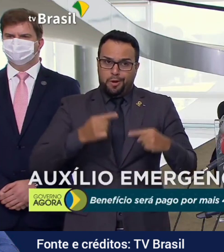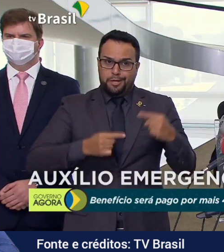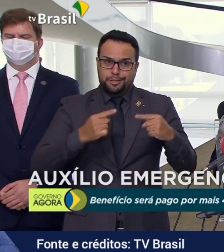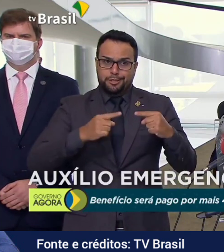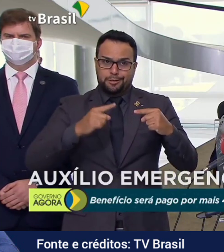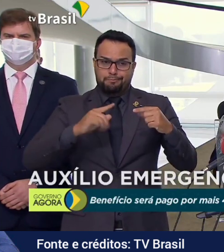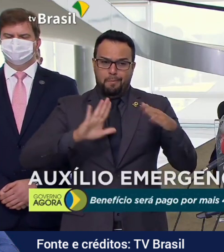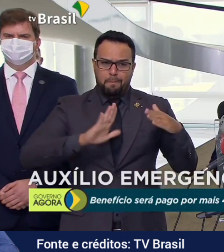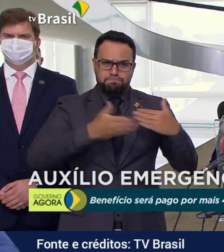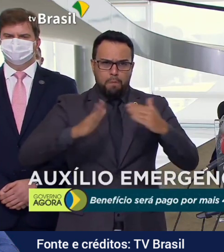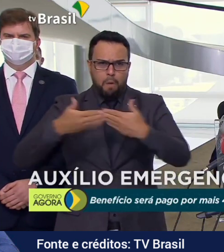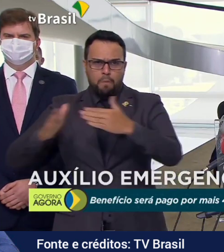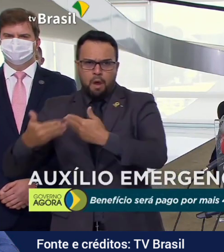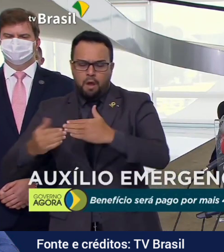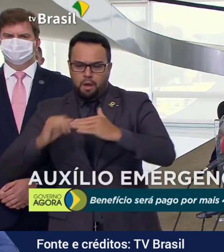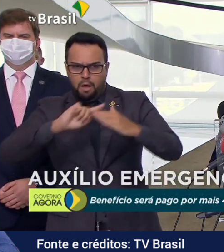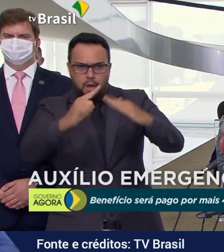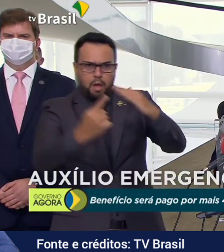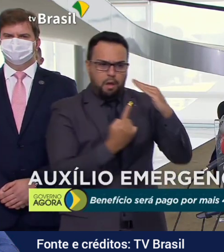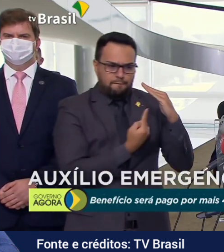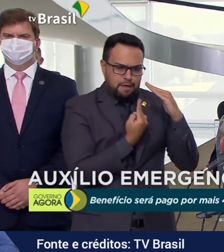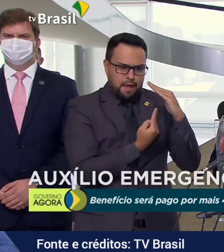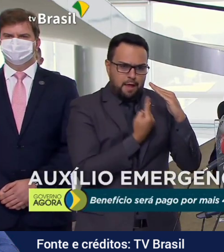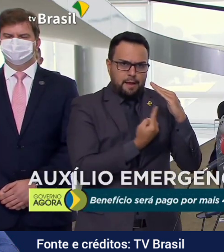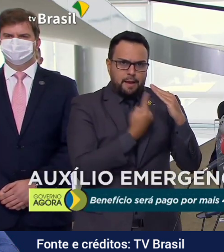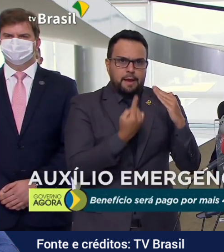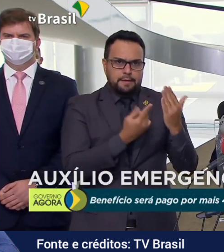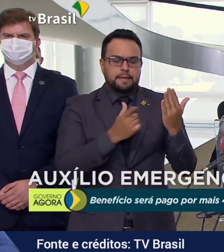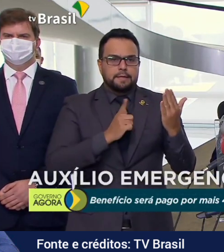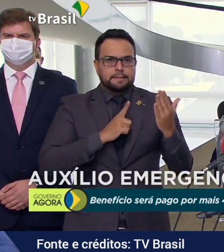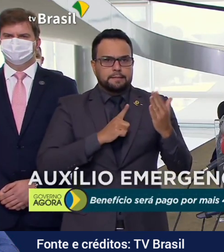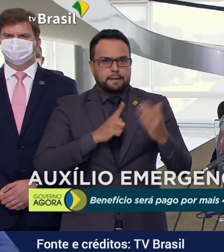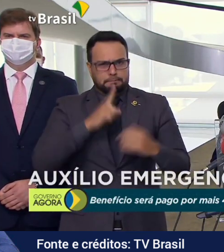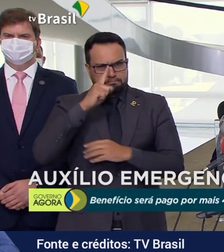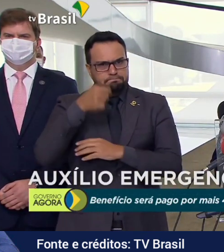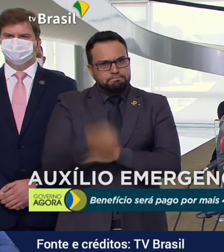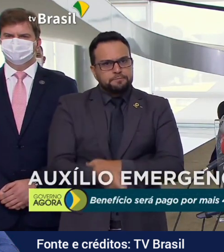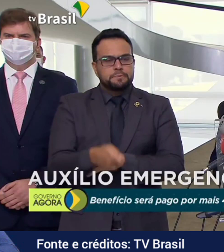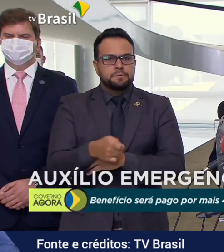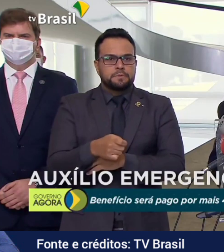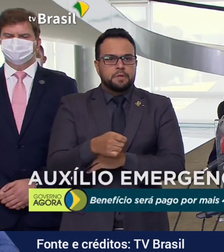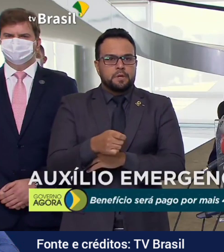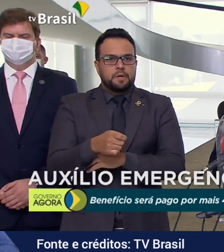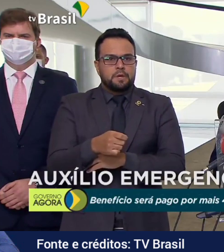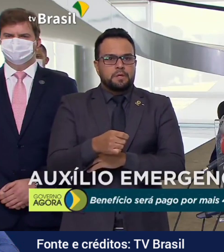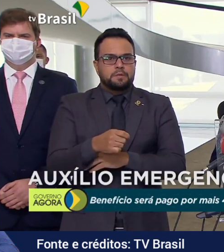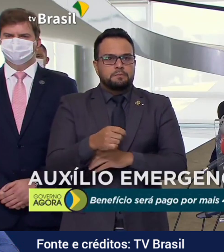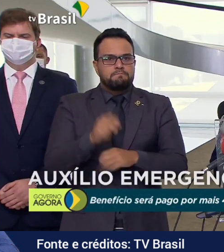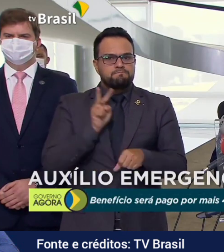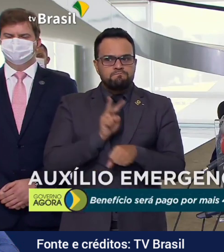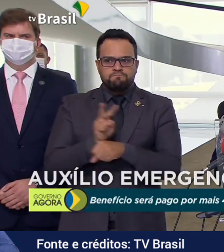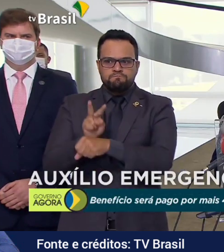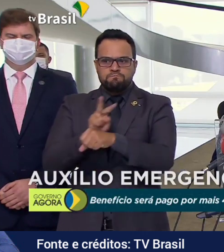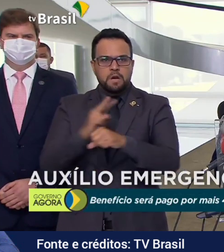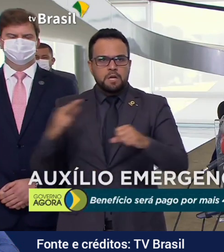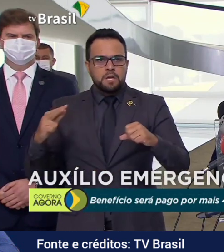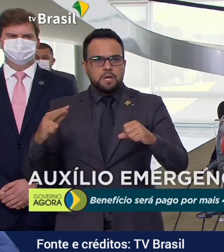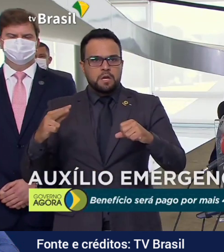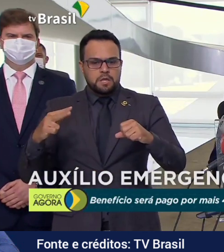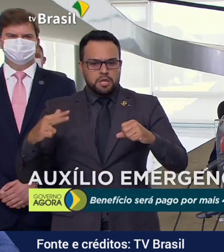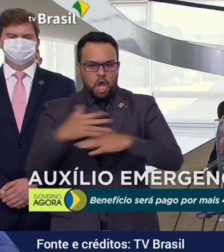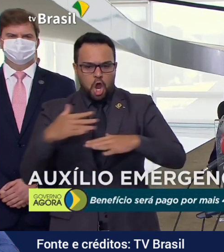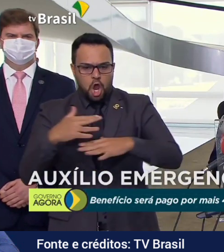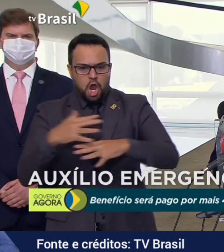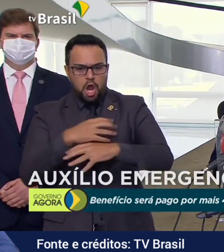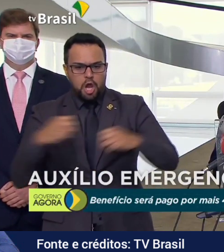Desse isolamento, dessas medidas restritivas, com toque de recolher, com supressão